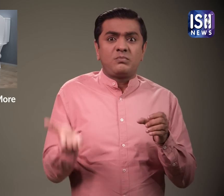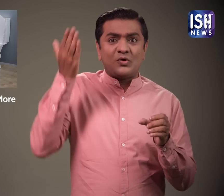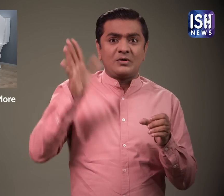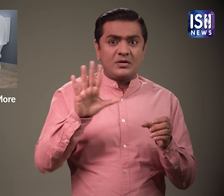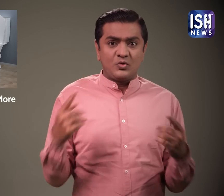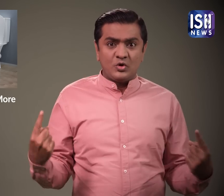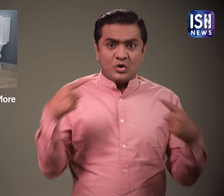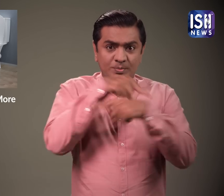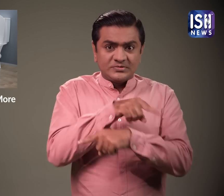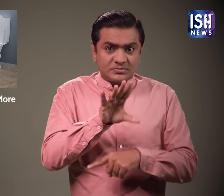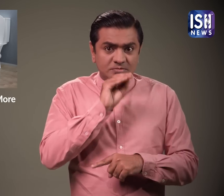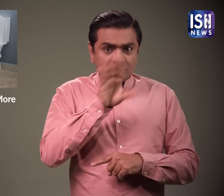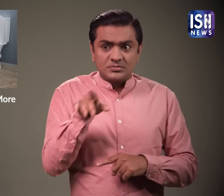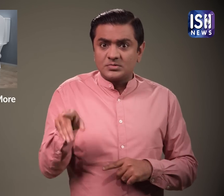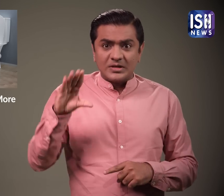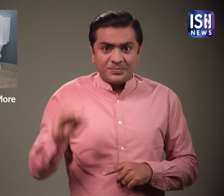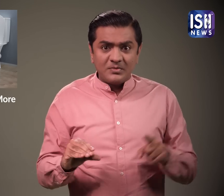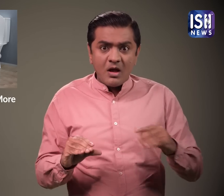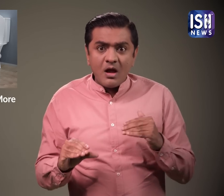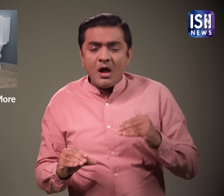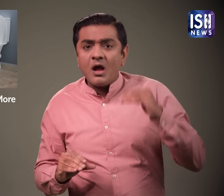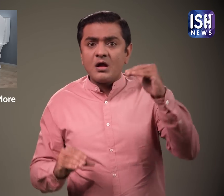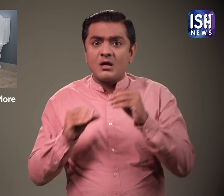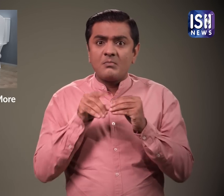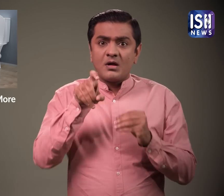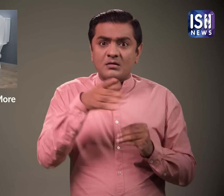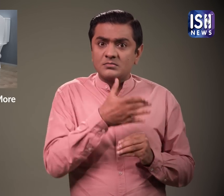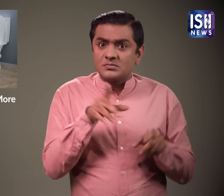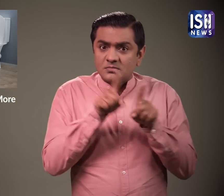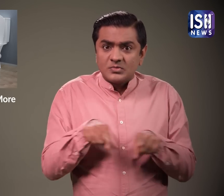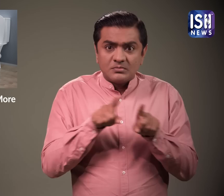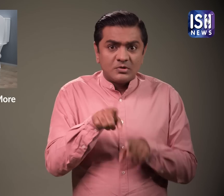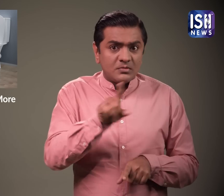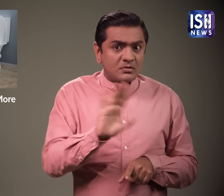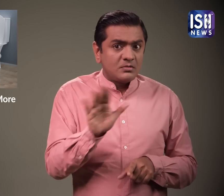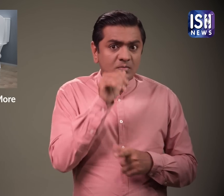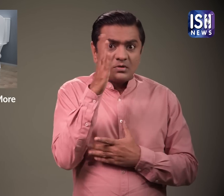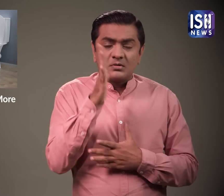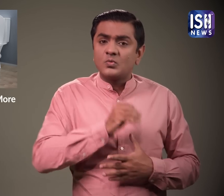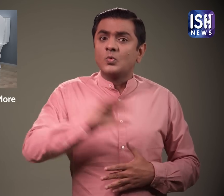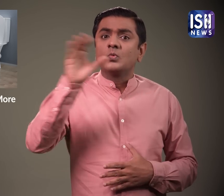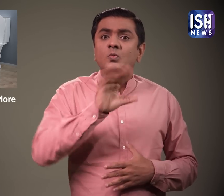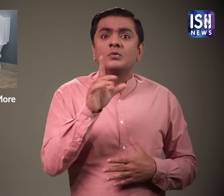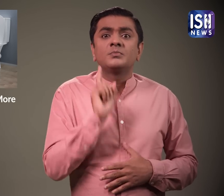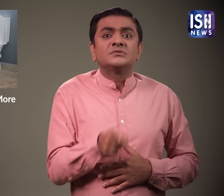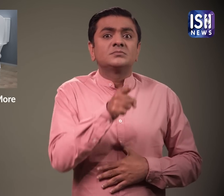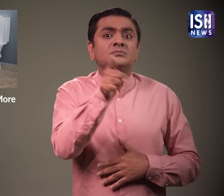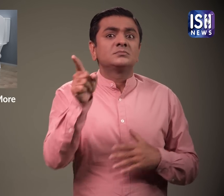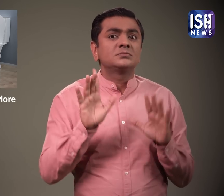हाला कि ये विपिर्थ है रियूजिबल पानी की बोतलों में अधिक बैक्टिरिया होते है इन बोतलों को नियमित रूप से